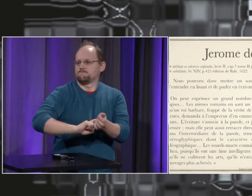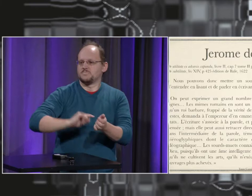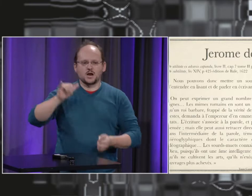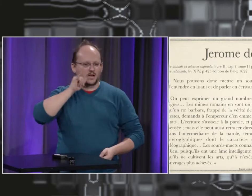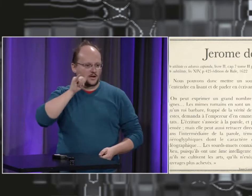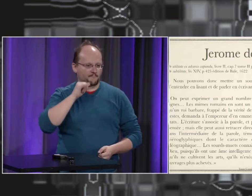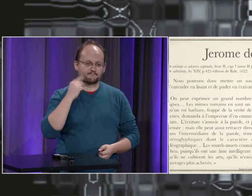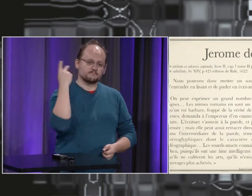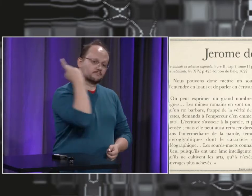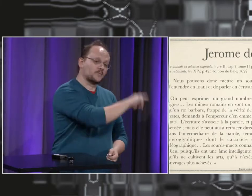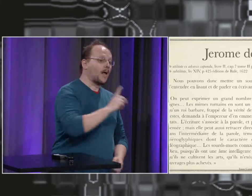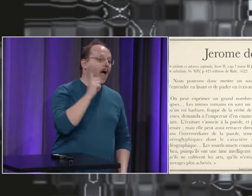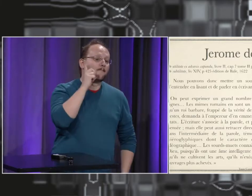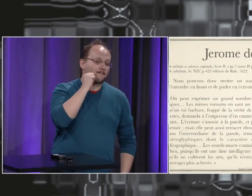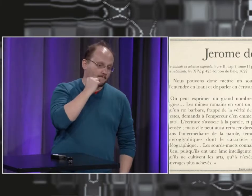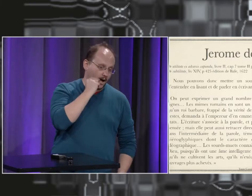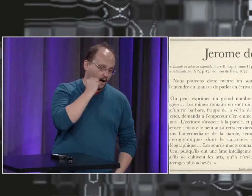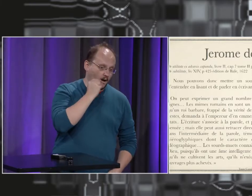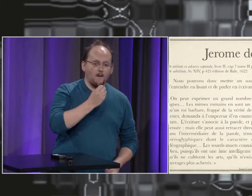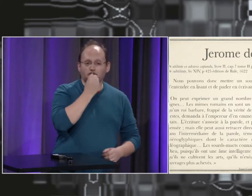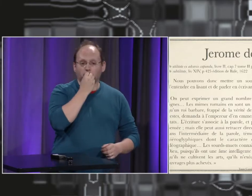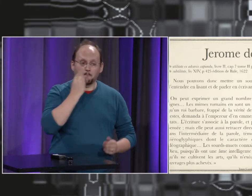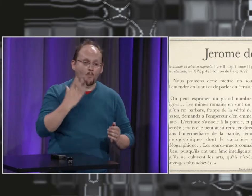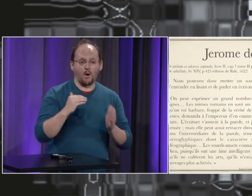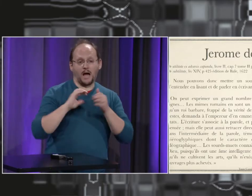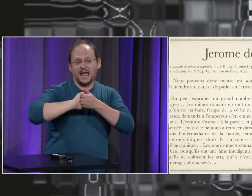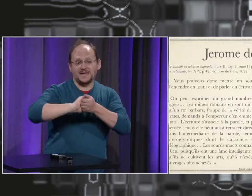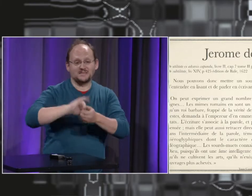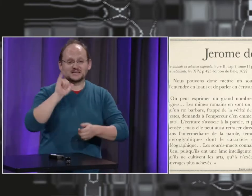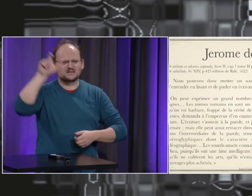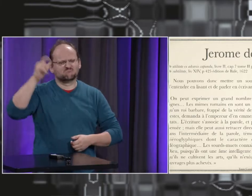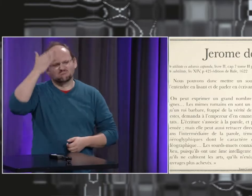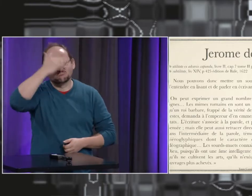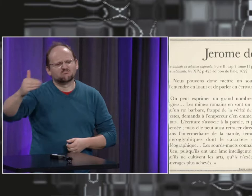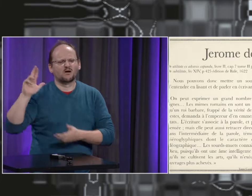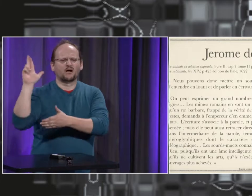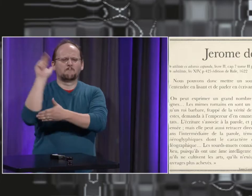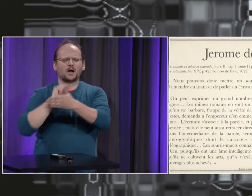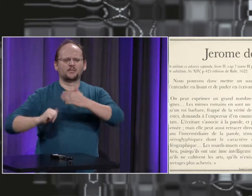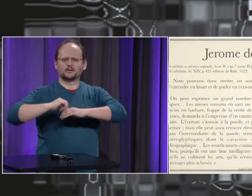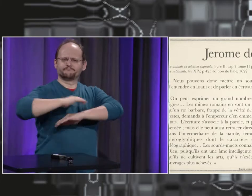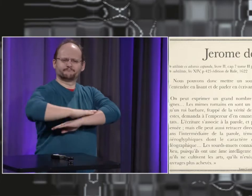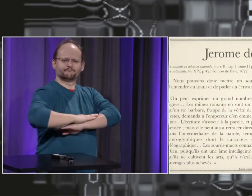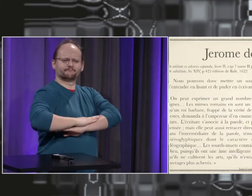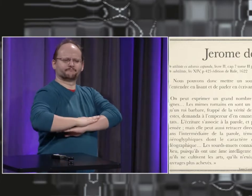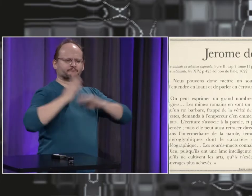Cette personne est d'origine italienne. Son papa était un bon ami du peintre